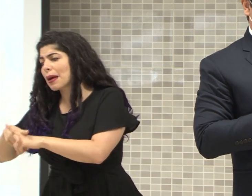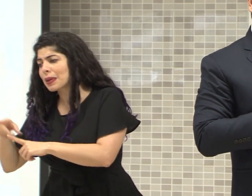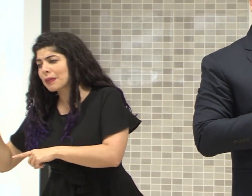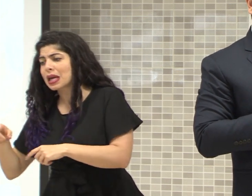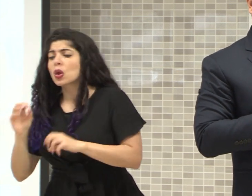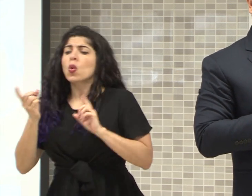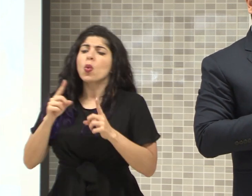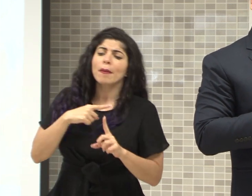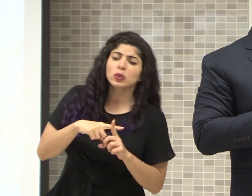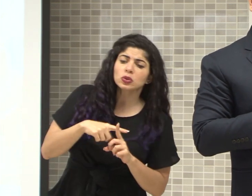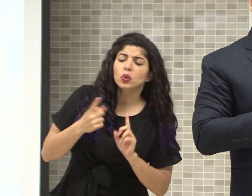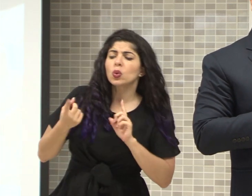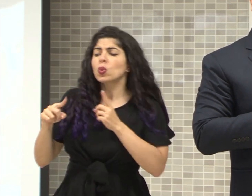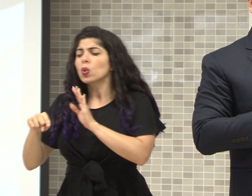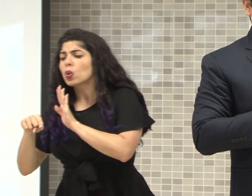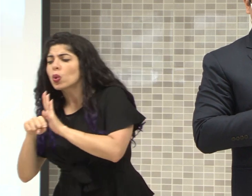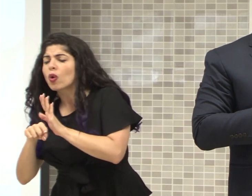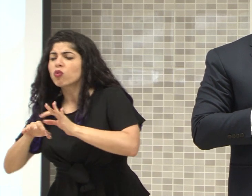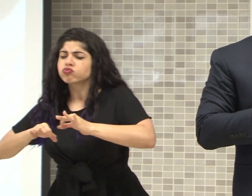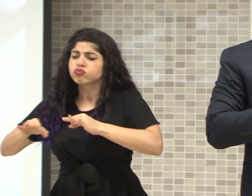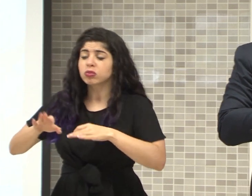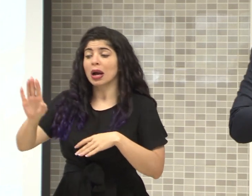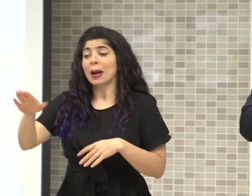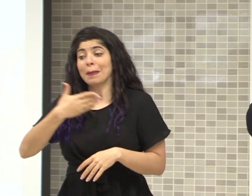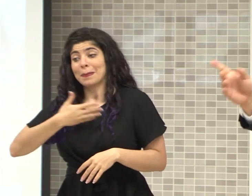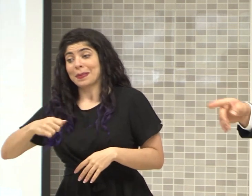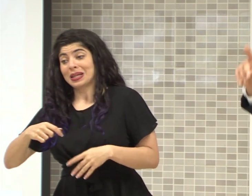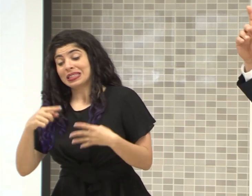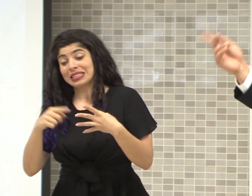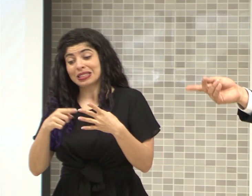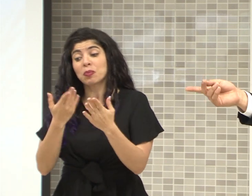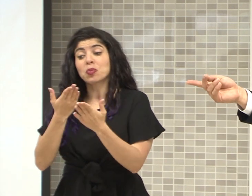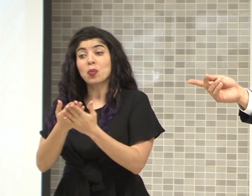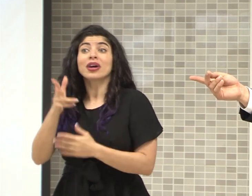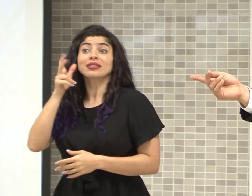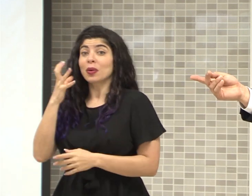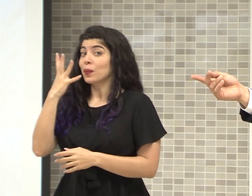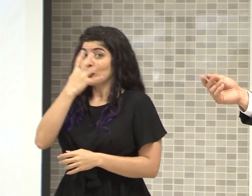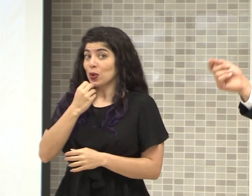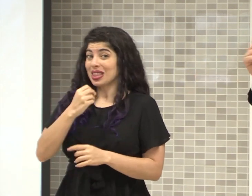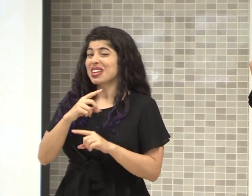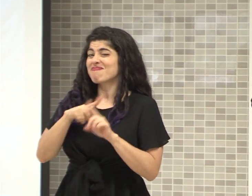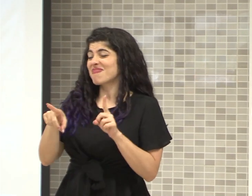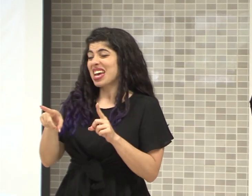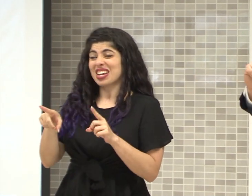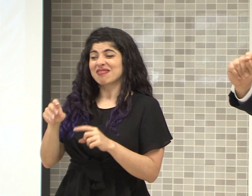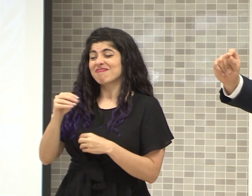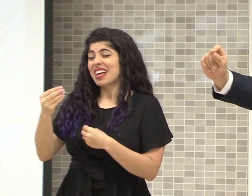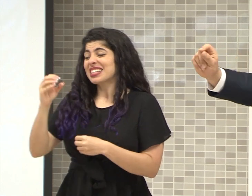lo positivo es esto, lo negativo es esto. Presidente, esa propuesta suena muy bonita, pero da 0